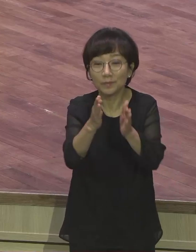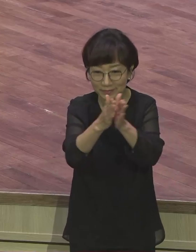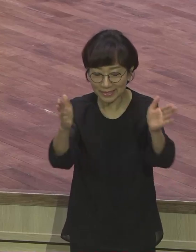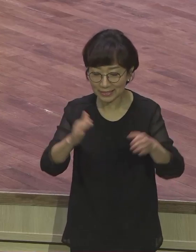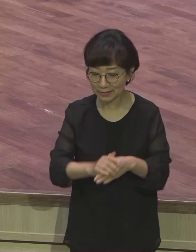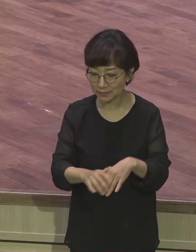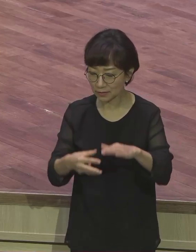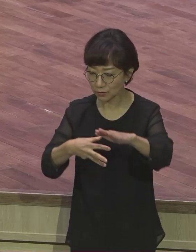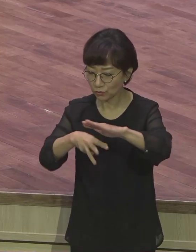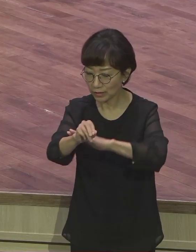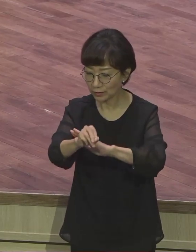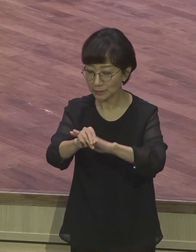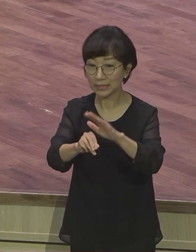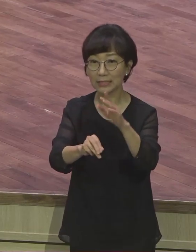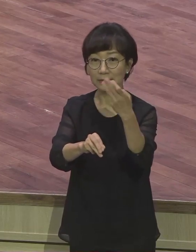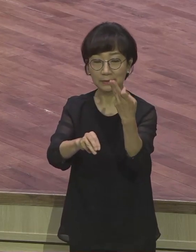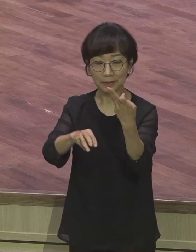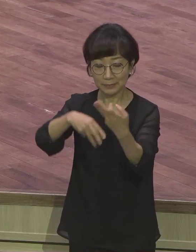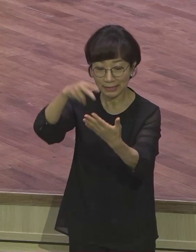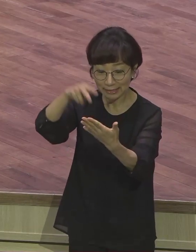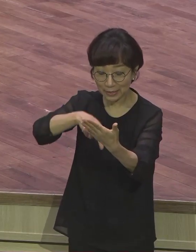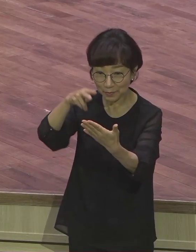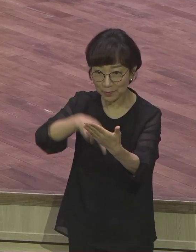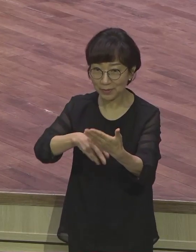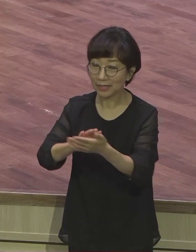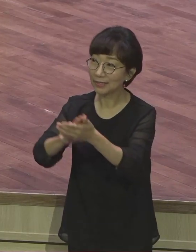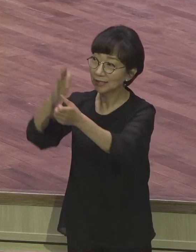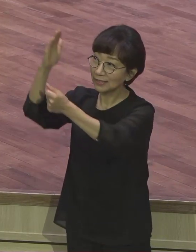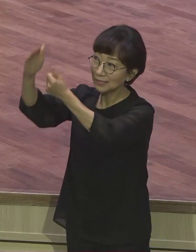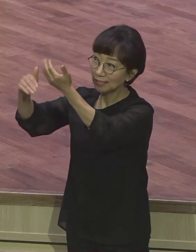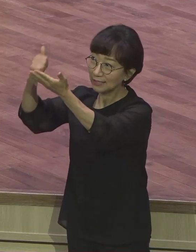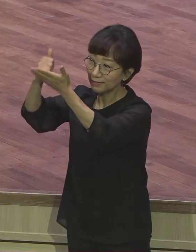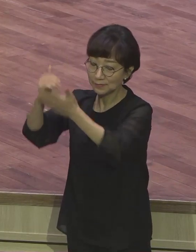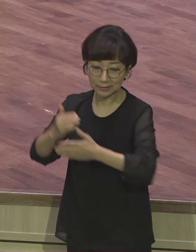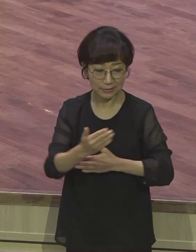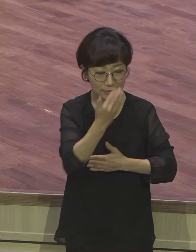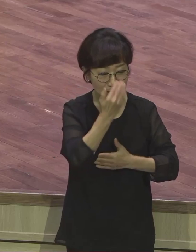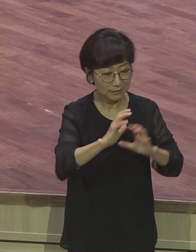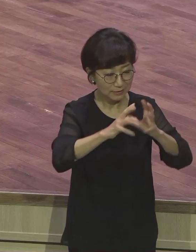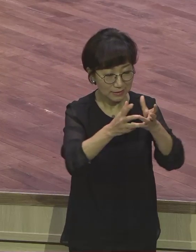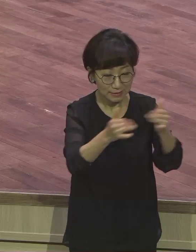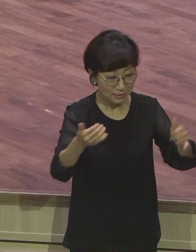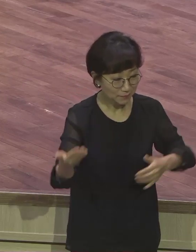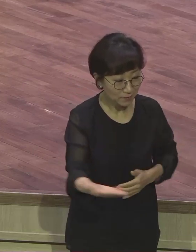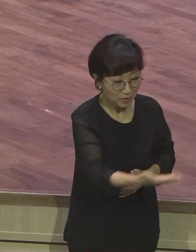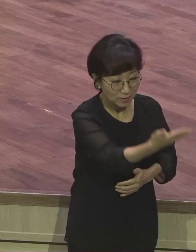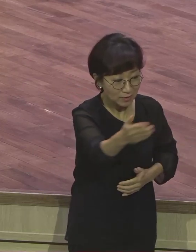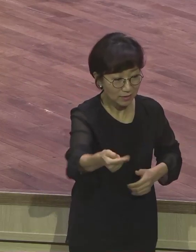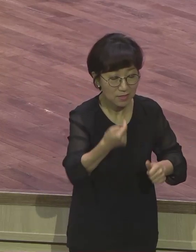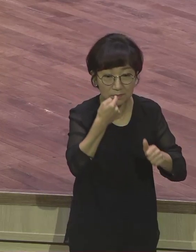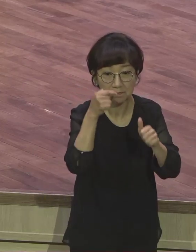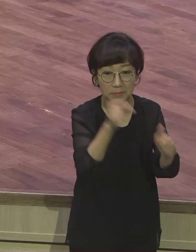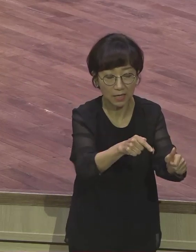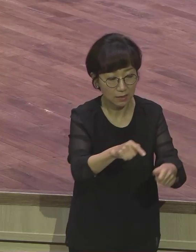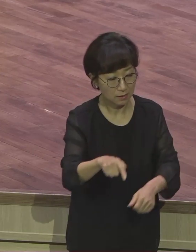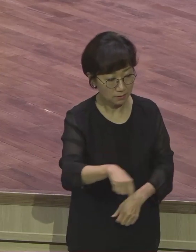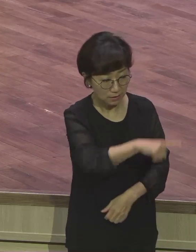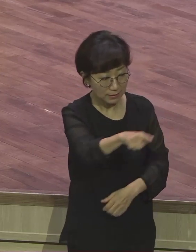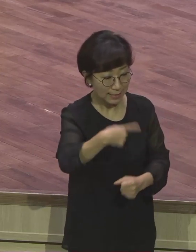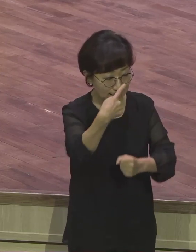14제를 보면 하나님께서 이스라엘 백성들에게 너는 매년 세번